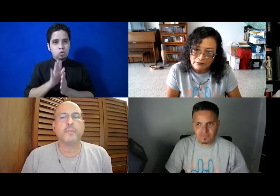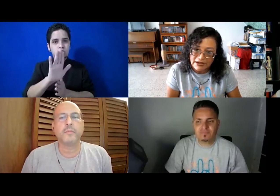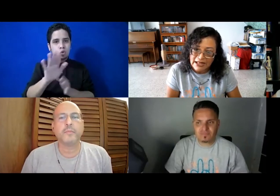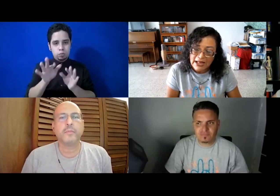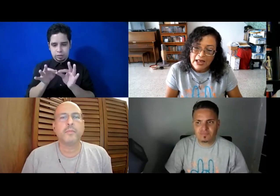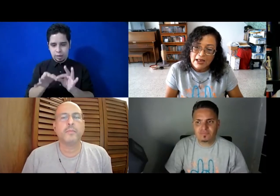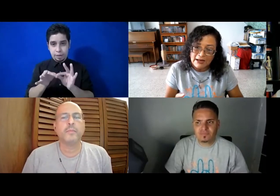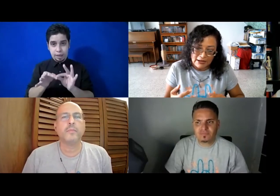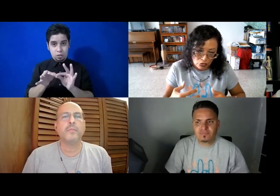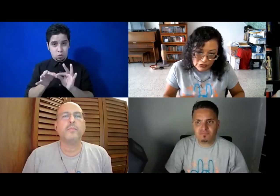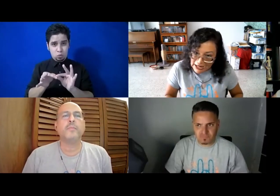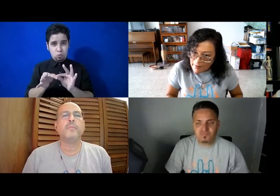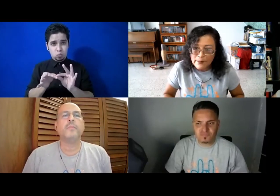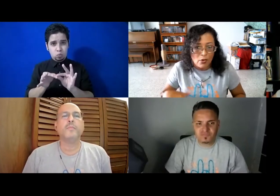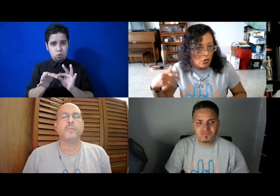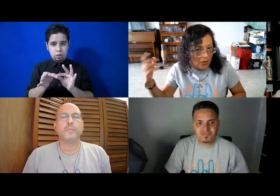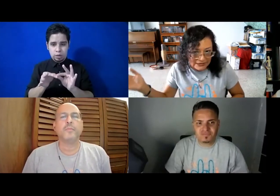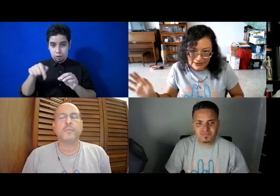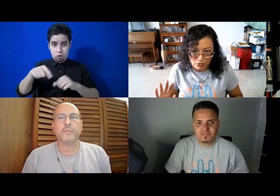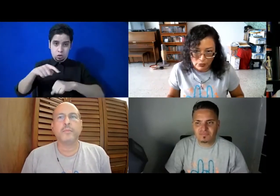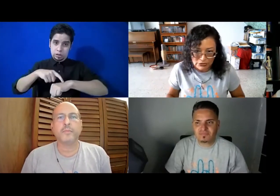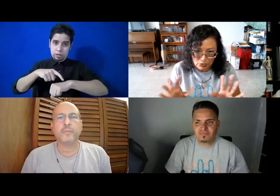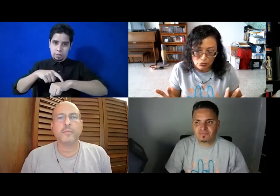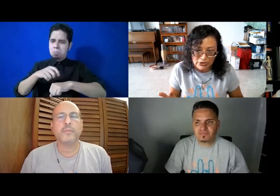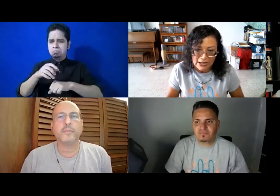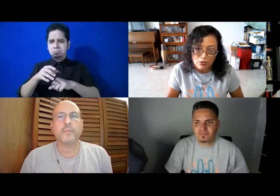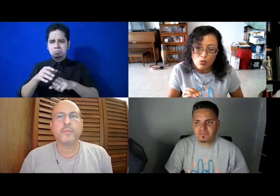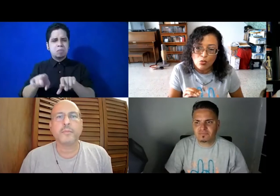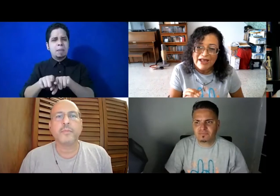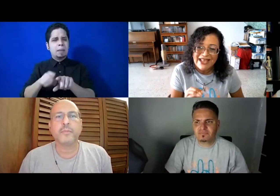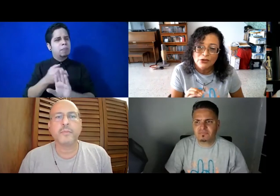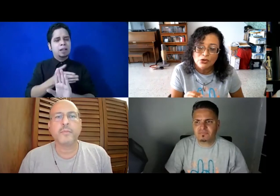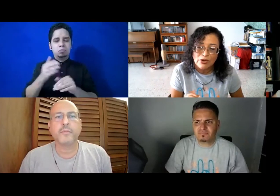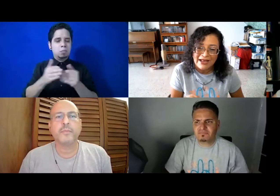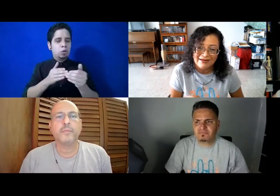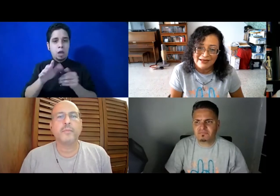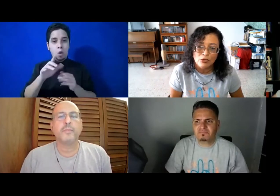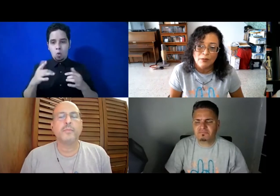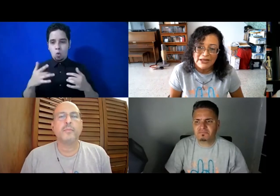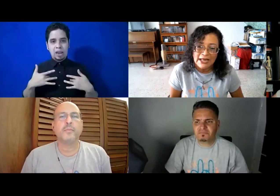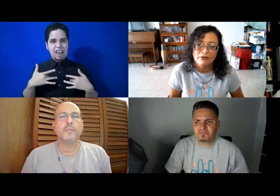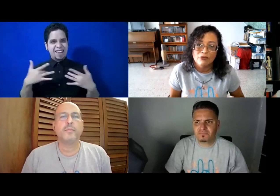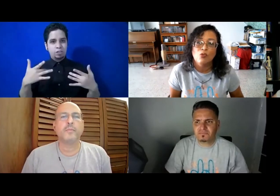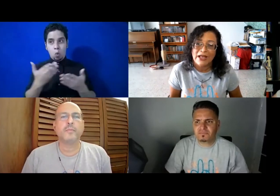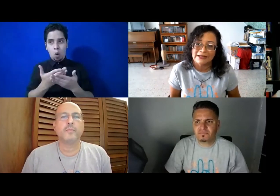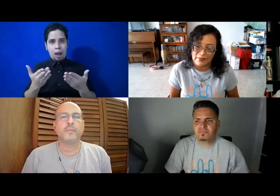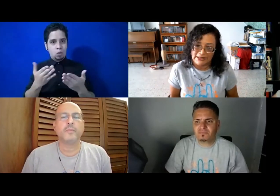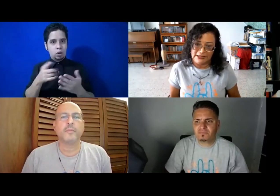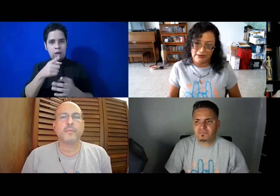¿verdad? En estos tiempos o antes, no importa, cuando tú creas, un evento que haya sido bien fuerte para ti.